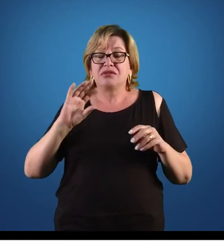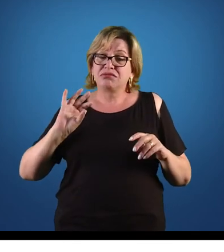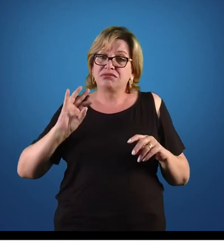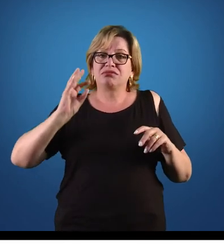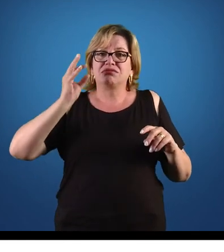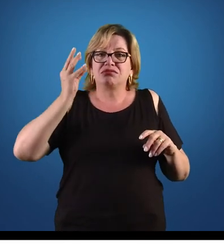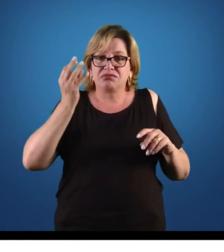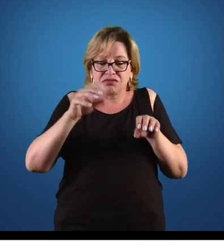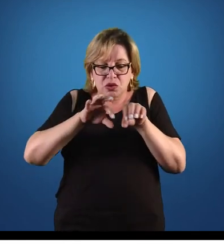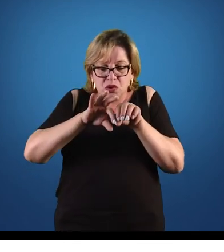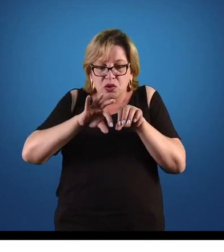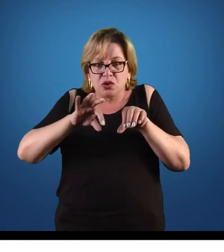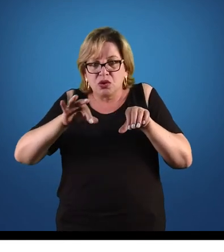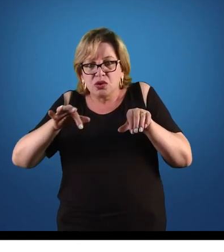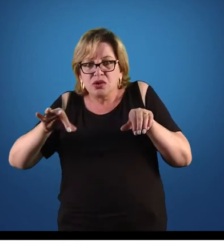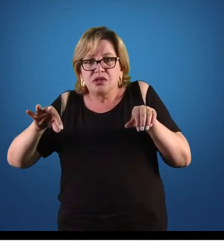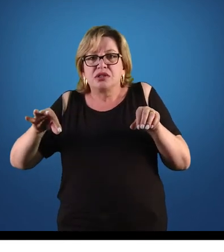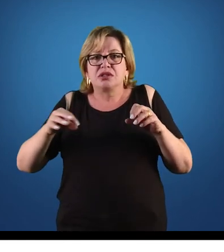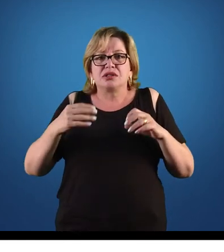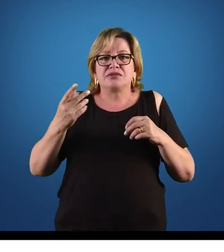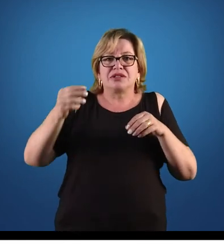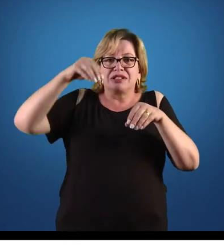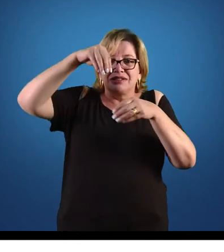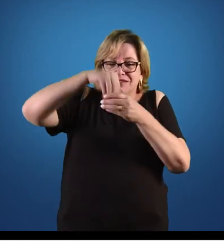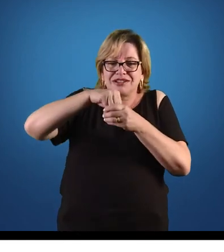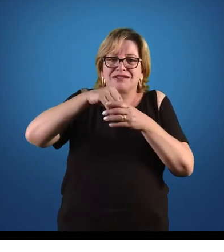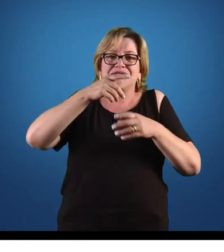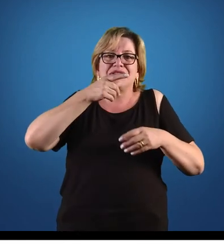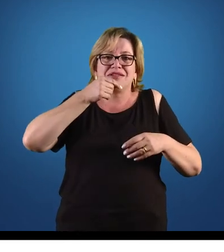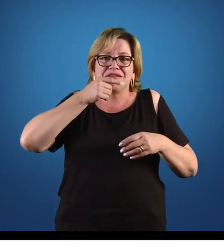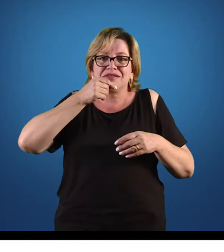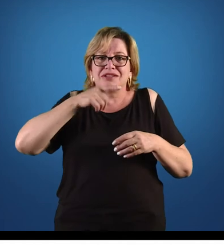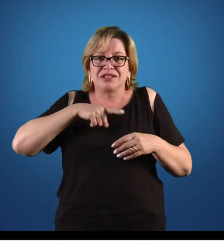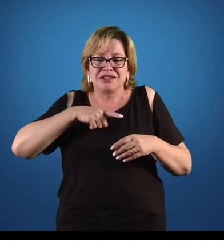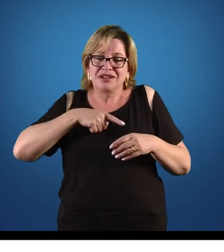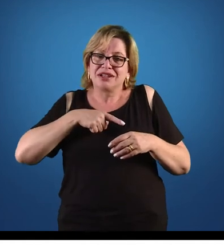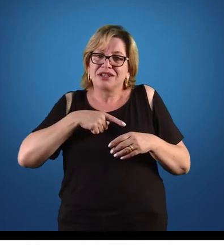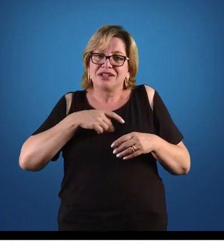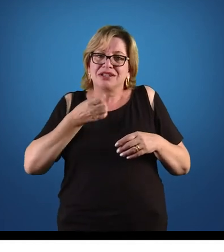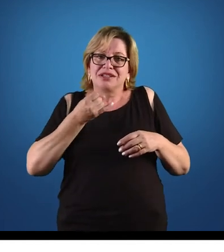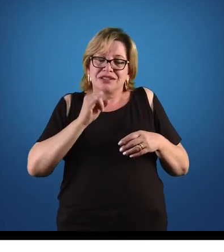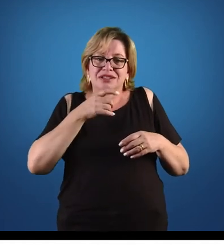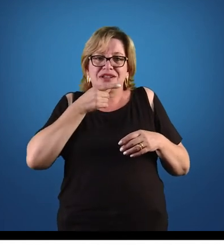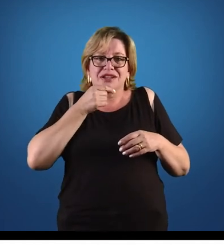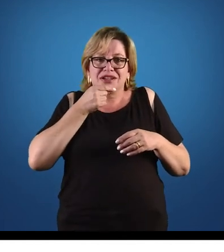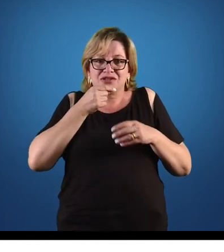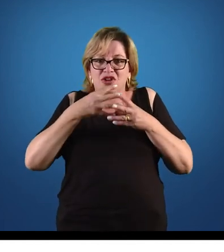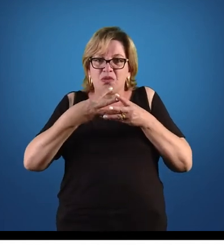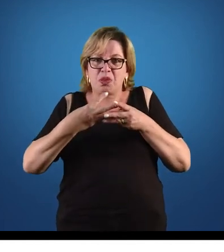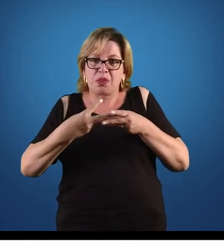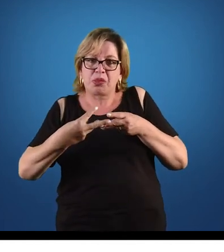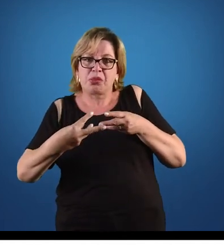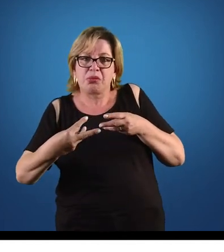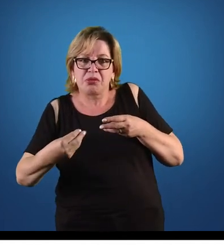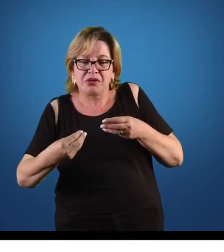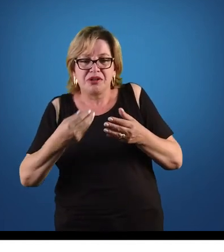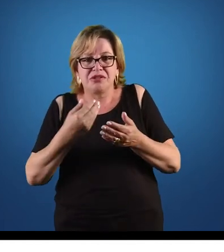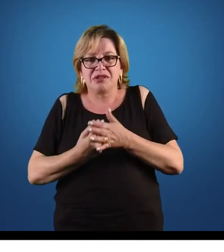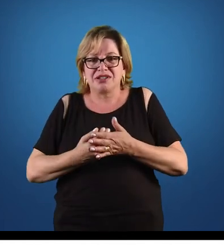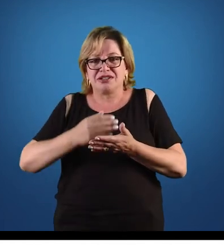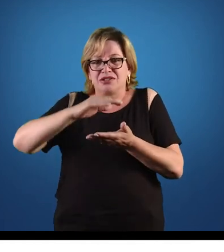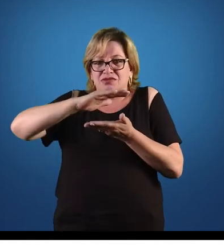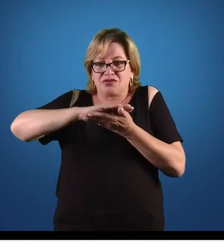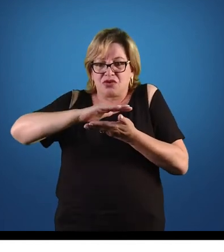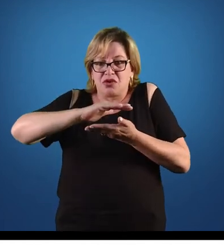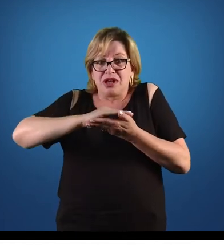acontece. Como se ele fosse uma mangueirinha cheia de água. Se ela está vazia ou se escapa essa água, esse bicho perde o formato. Quando ela está cheia,